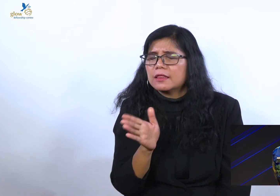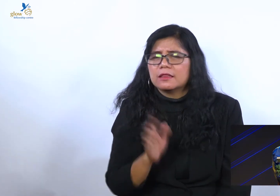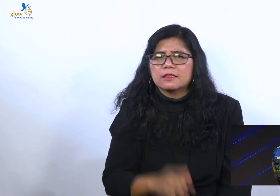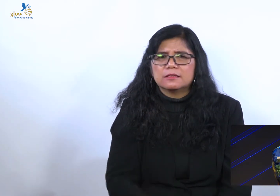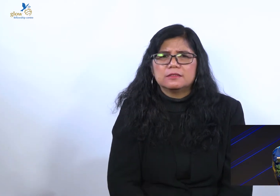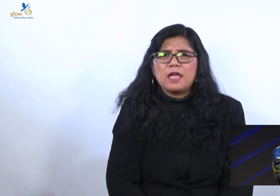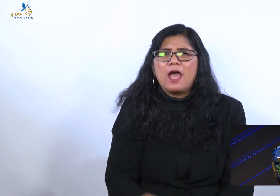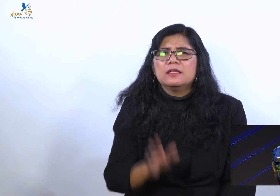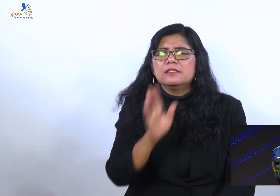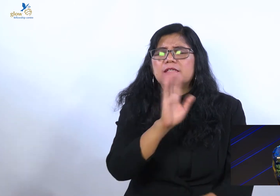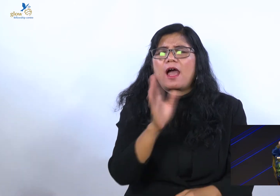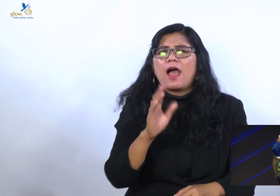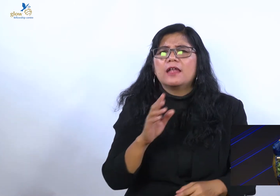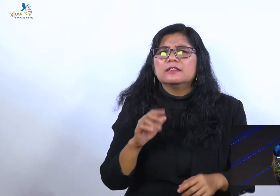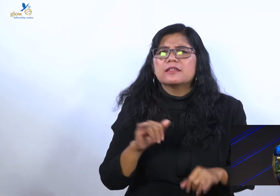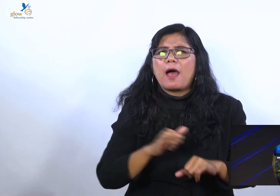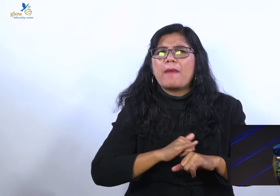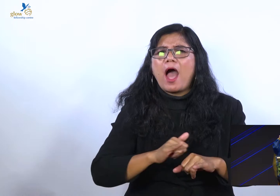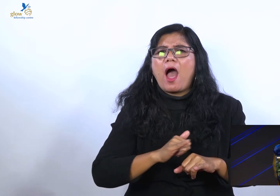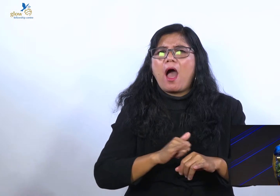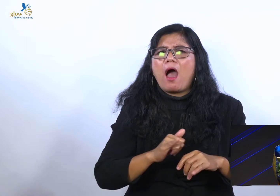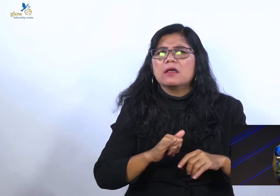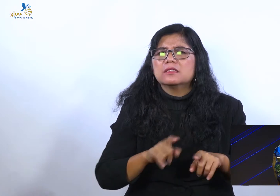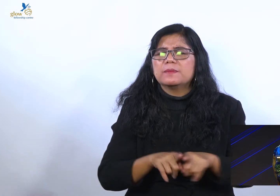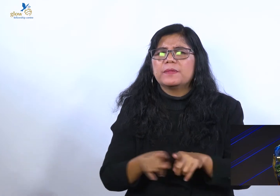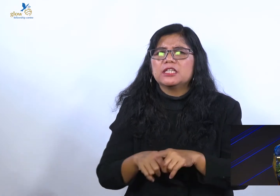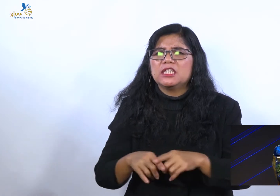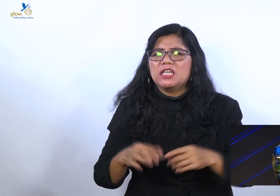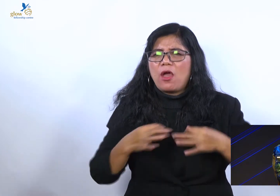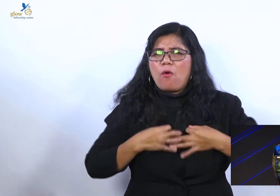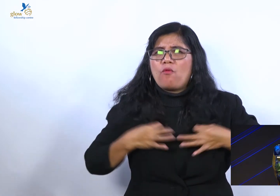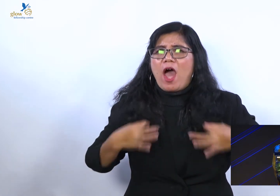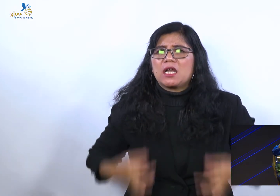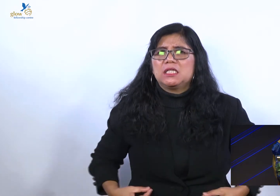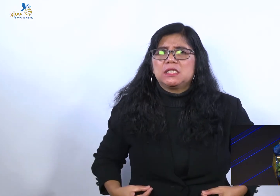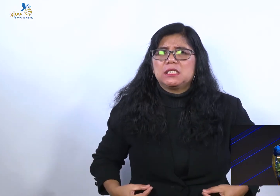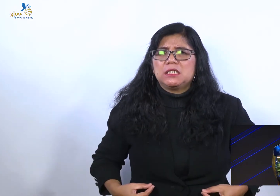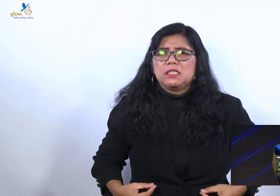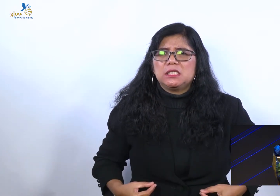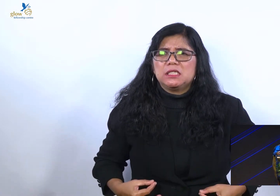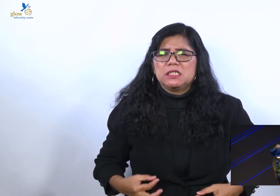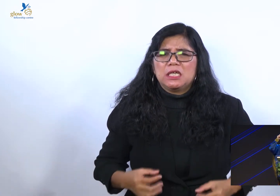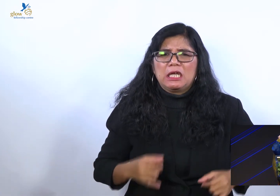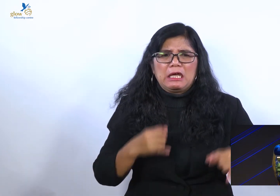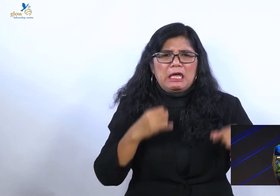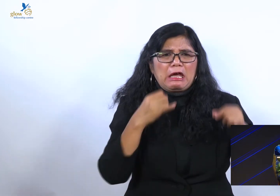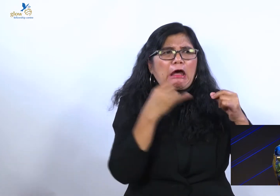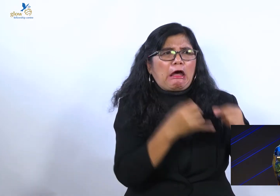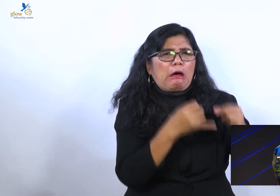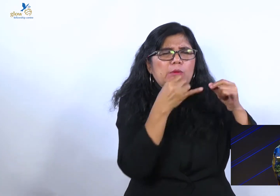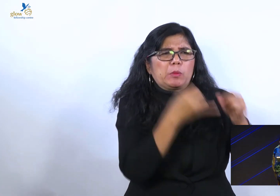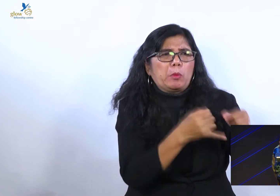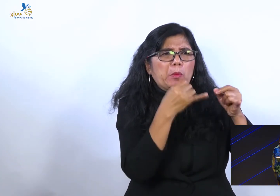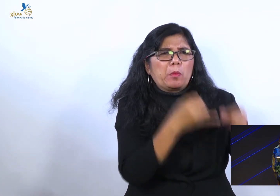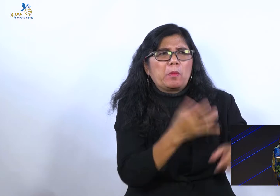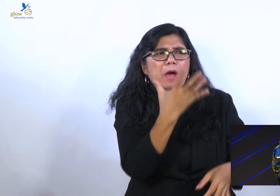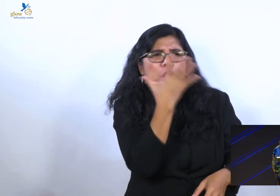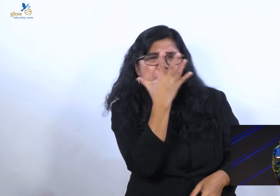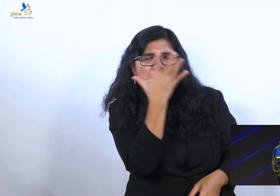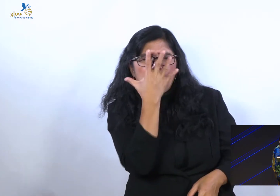membawa mereka masuk. Tapi kau jadikan mereka lebih jahat. Karena kerjaannya hanya ngeritik, nyerang, menjatuhkan, mempermalukan.